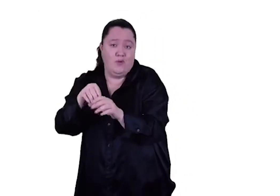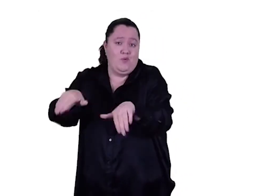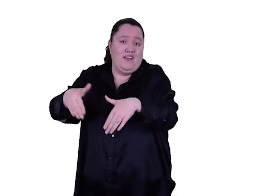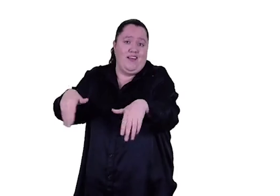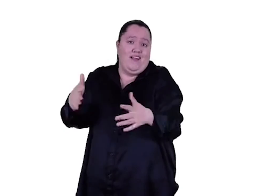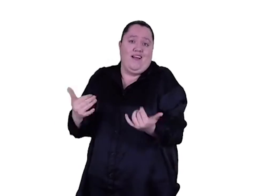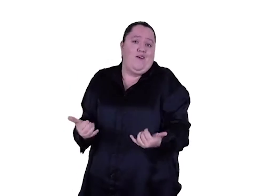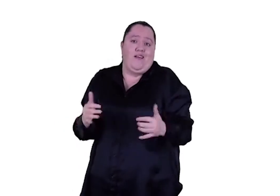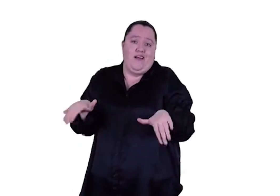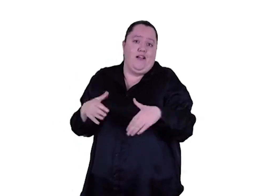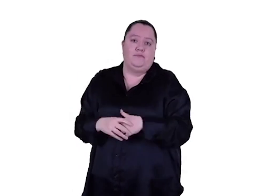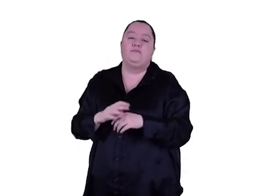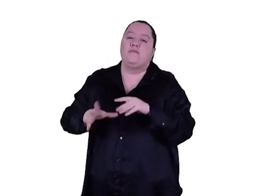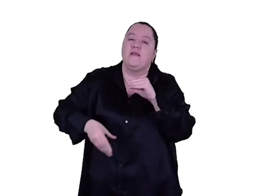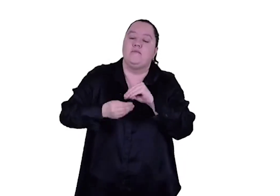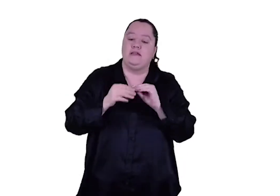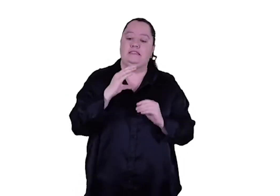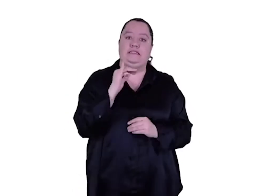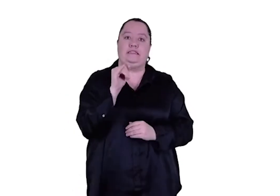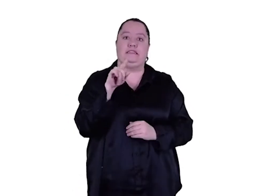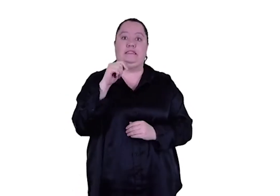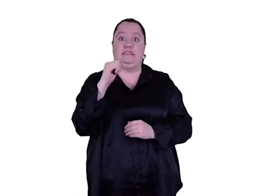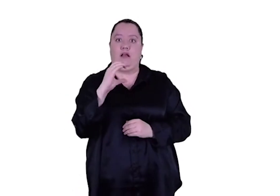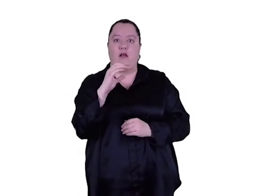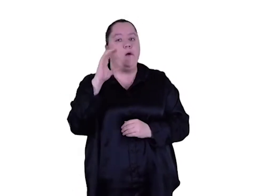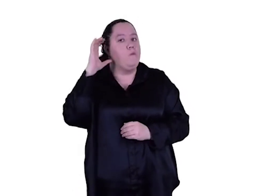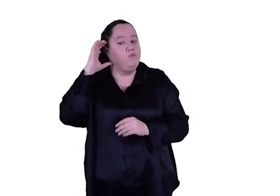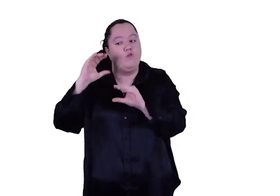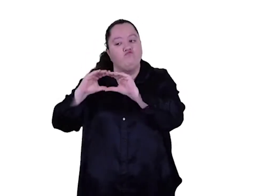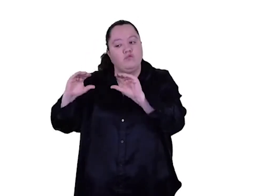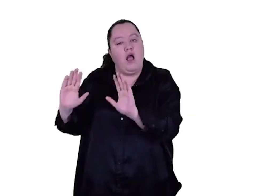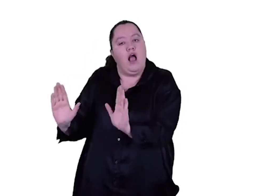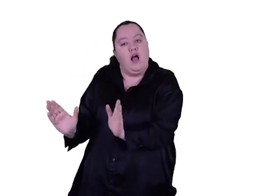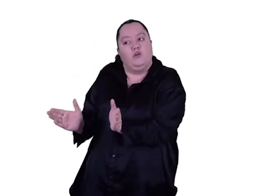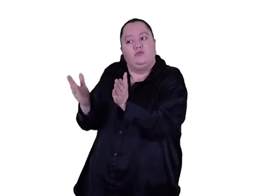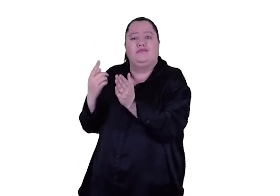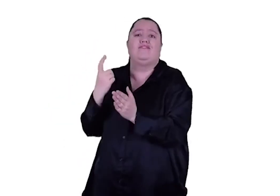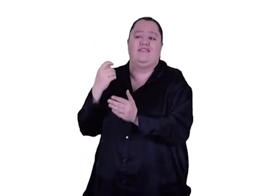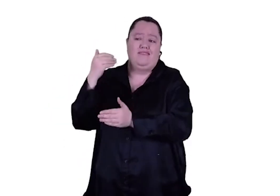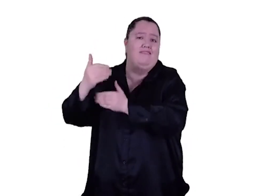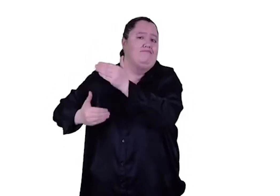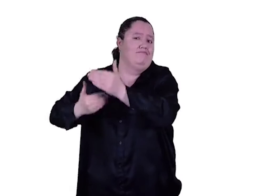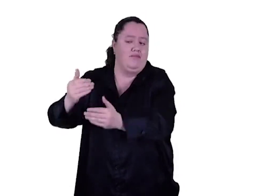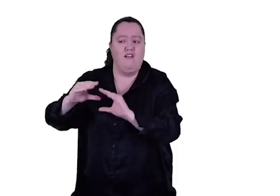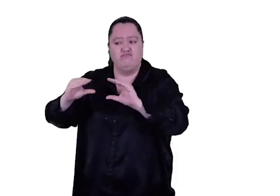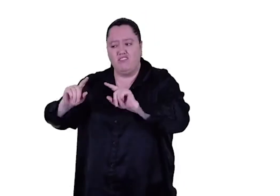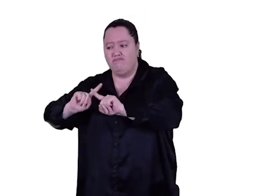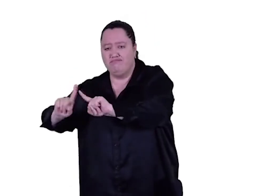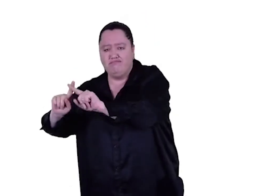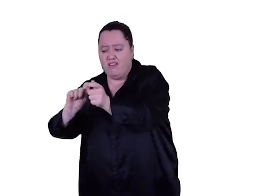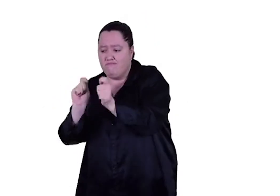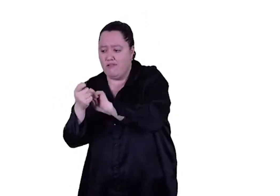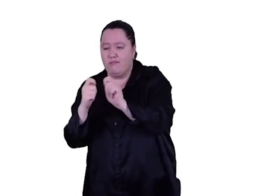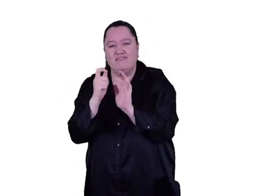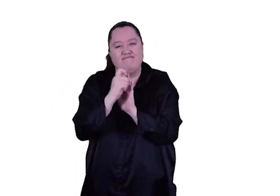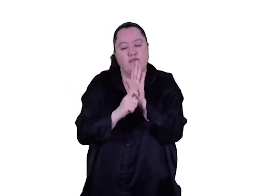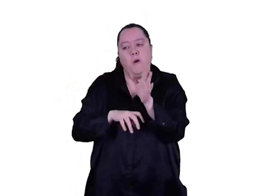existen en el RUM SISEC también tiene que hacer las respectivas actualizaciones ellos deben ajustar la plataforma para